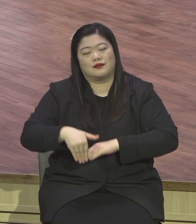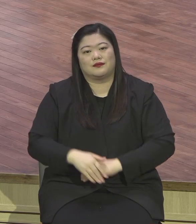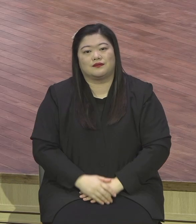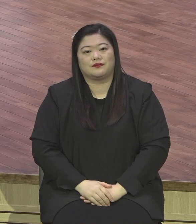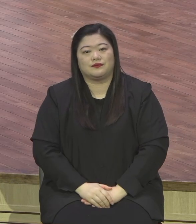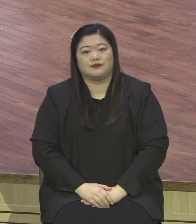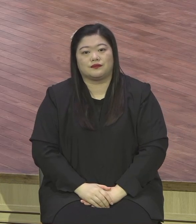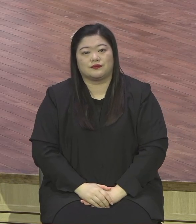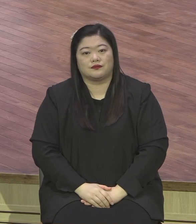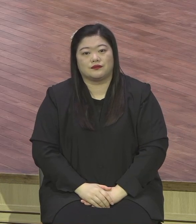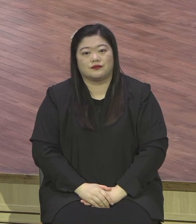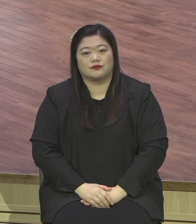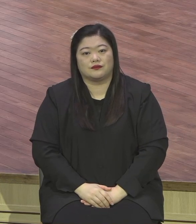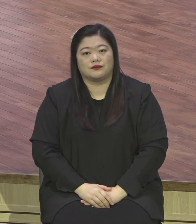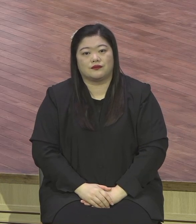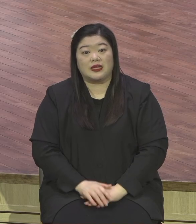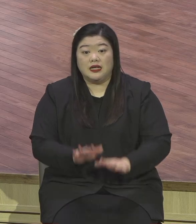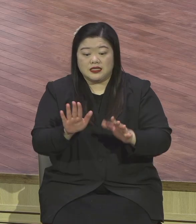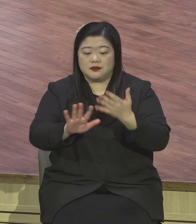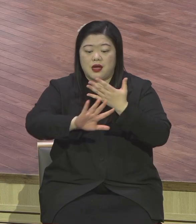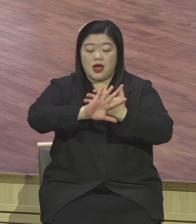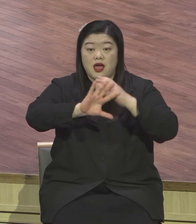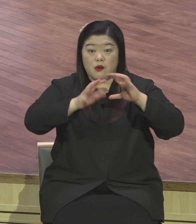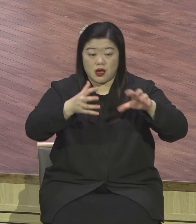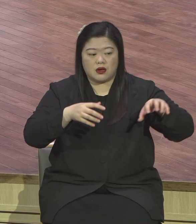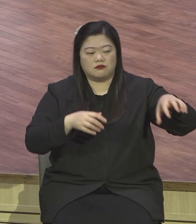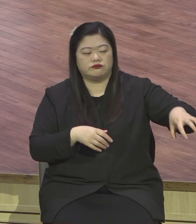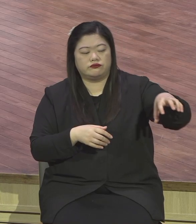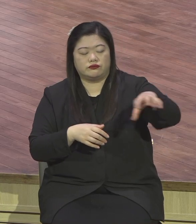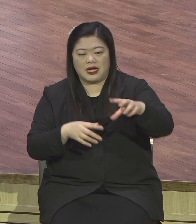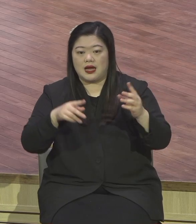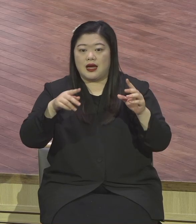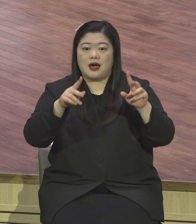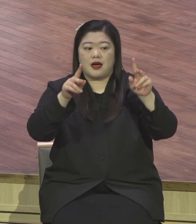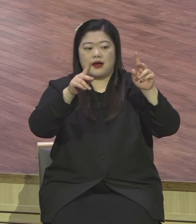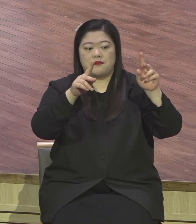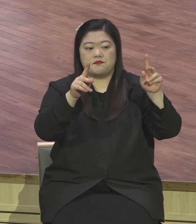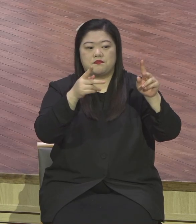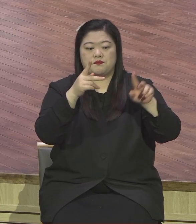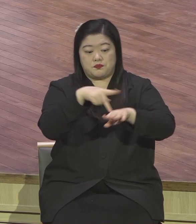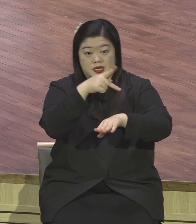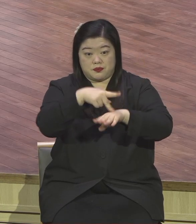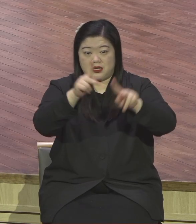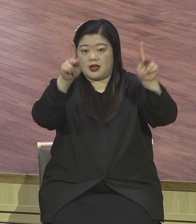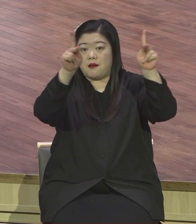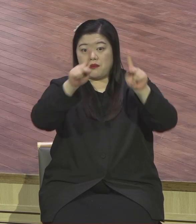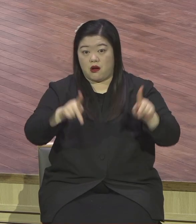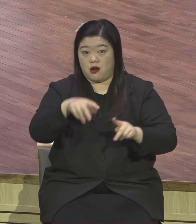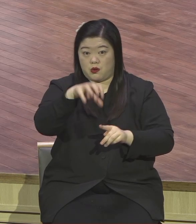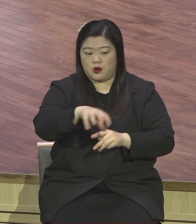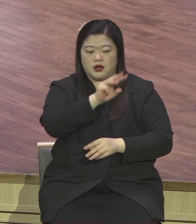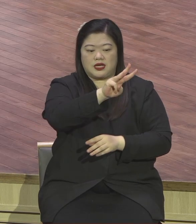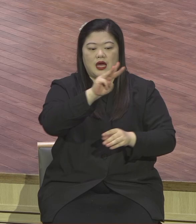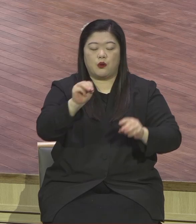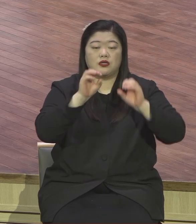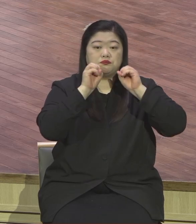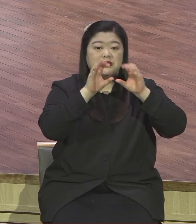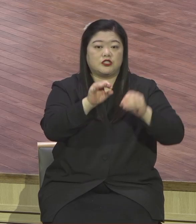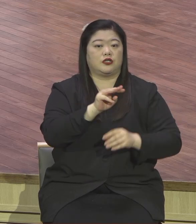해외는 기존 선교지 사역의 활성화와 함께 필리핀 팔라원에 설립된 여원미션센터와 농인미션센터를 중심으로